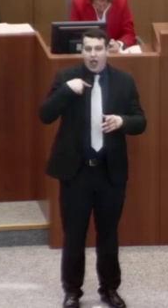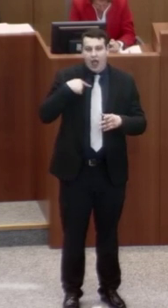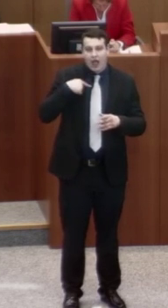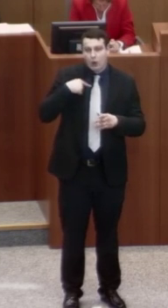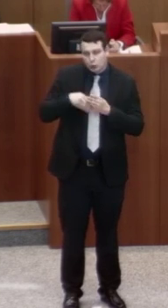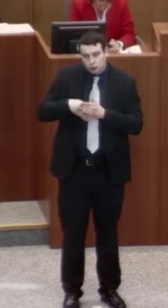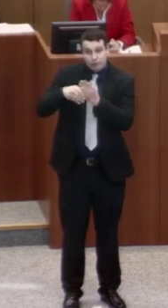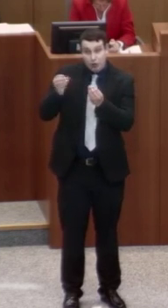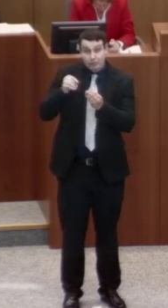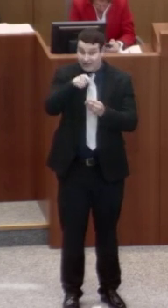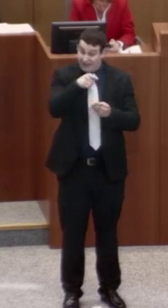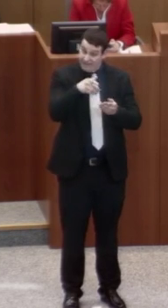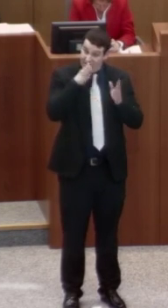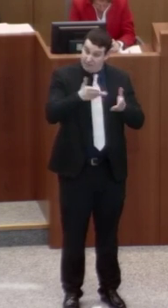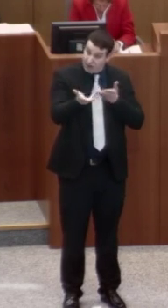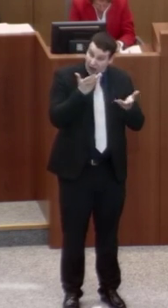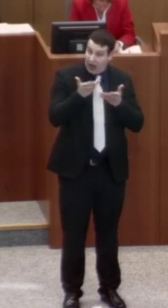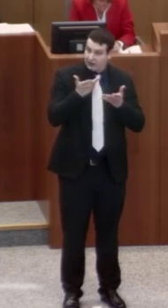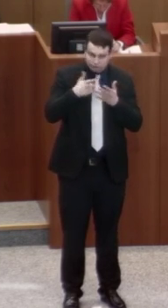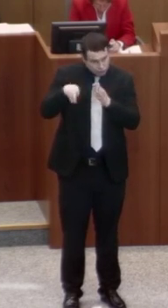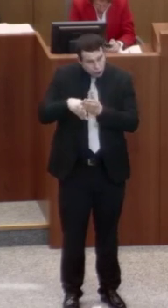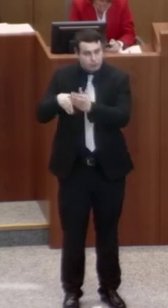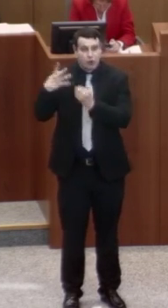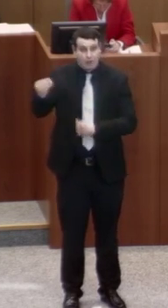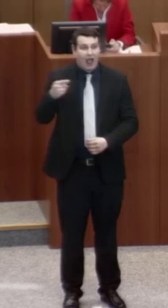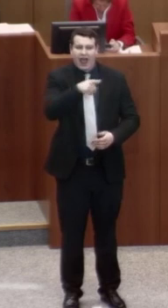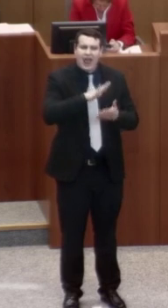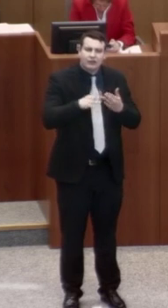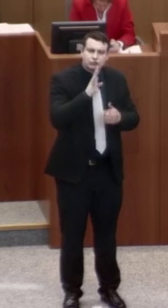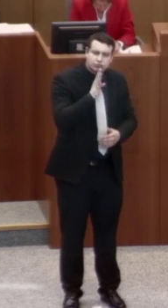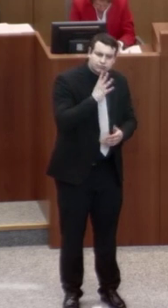Beratung erhalten. Leichte Sprache ist schon einiges zugesagt worden.